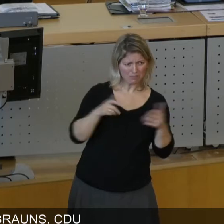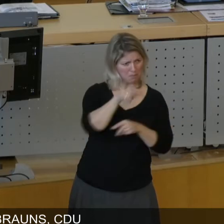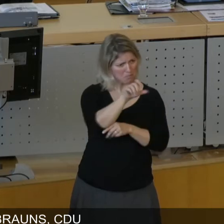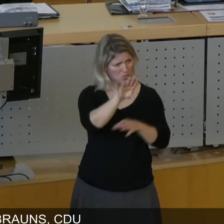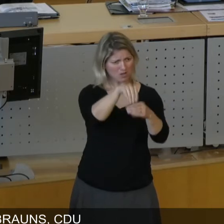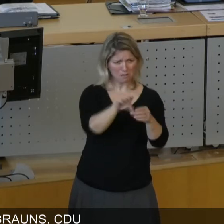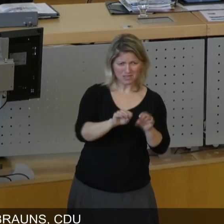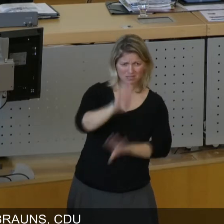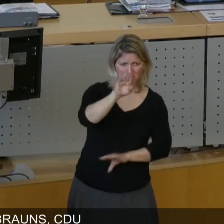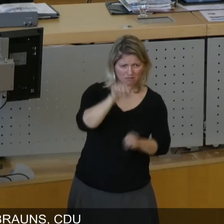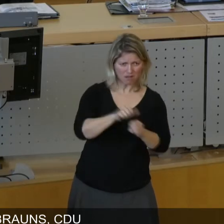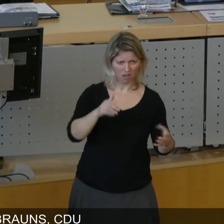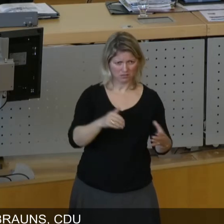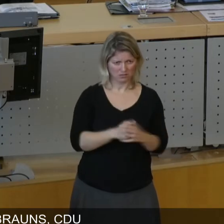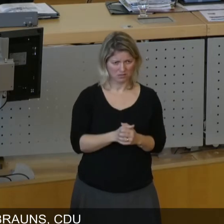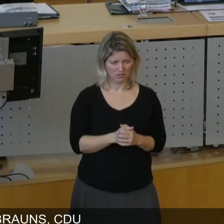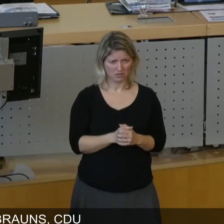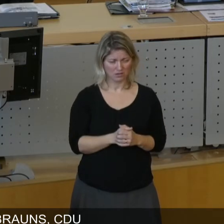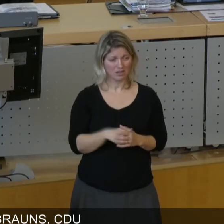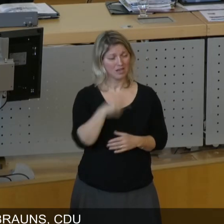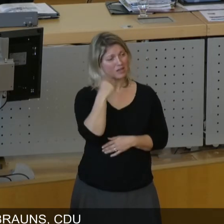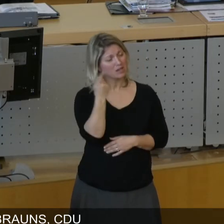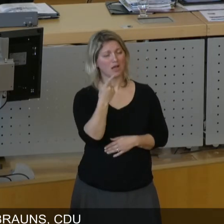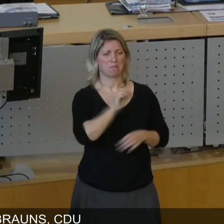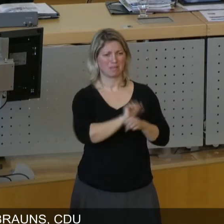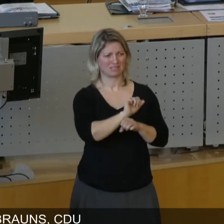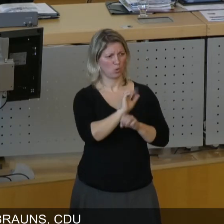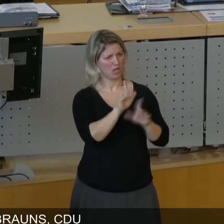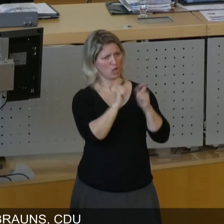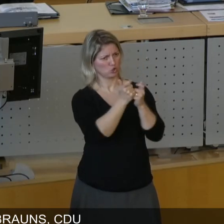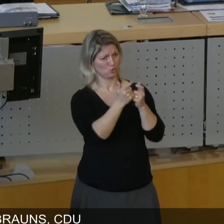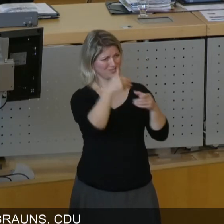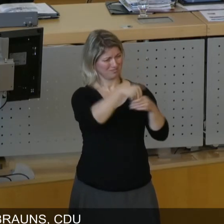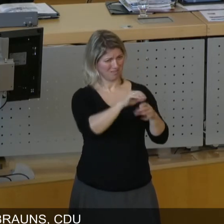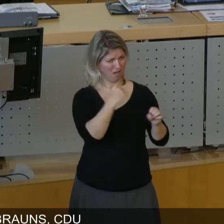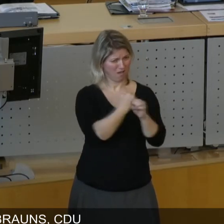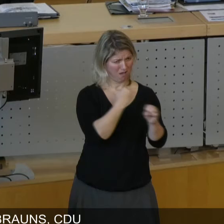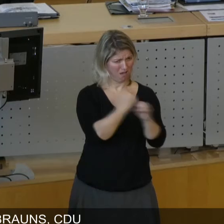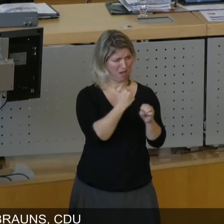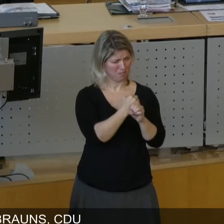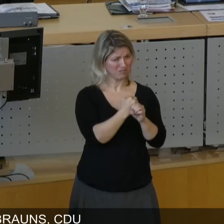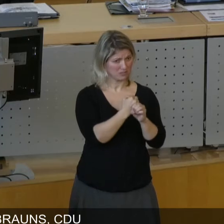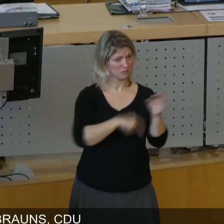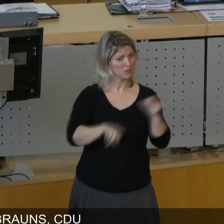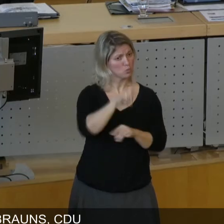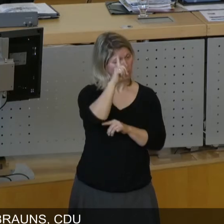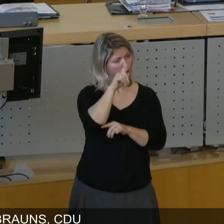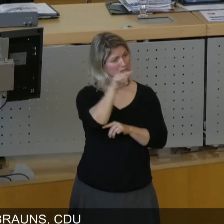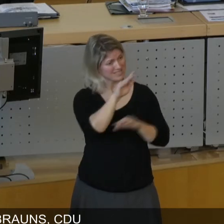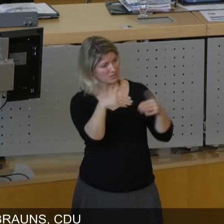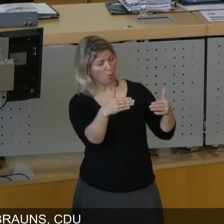Damen und Herren. Und wer die Arbeit des Petitionsausschusses kennt, der weiß, dass das von allen sehr ernst genommen wird.